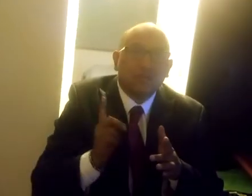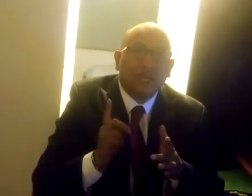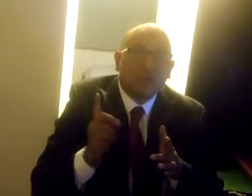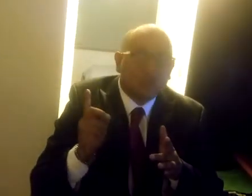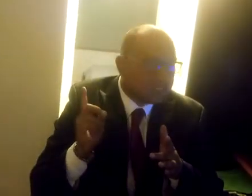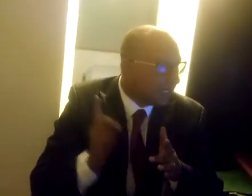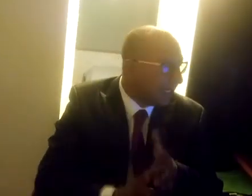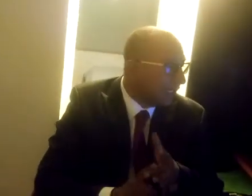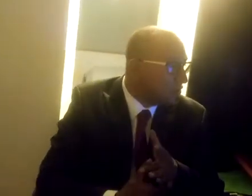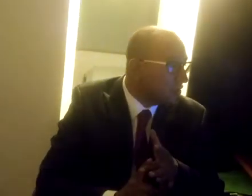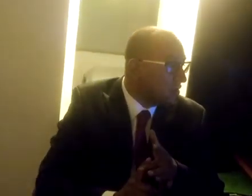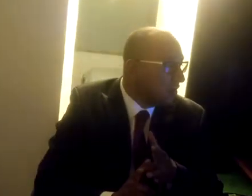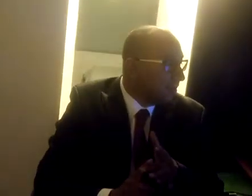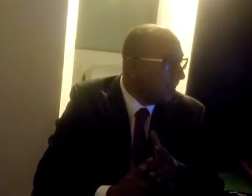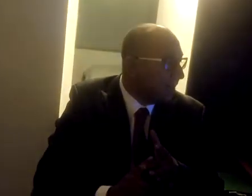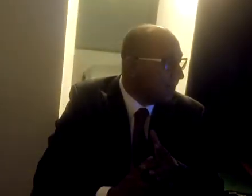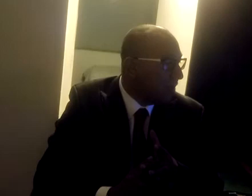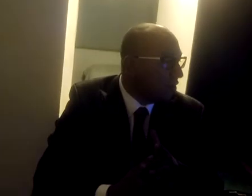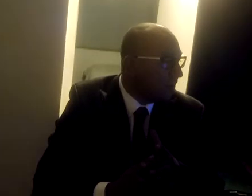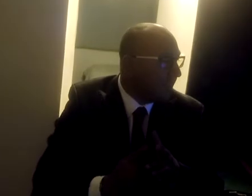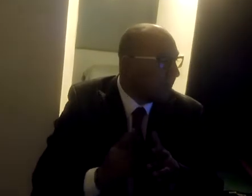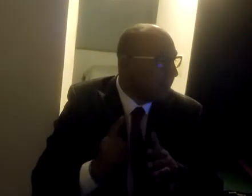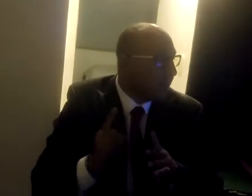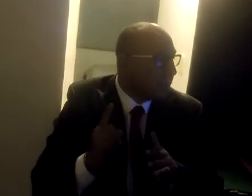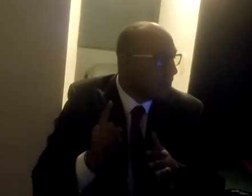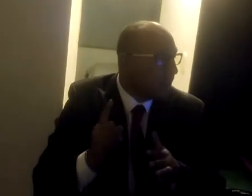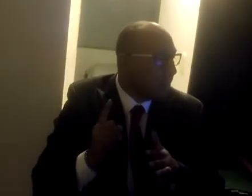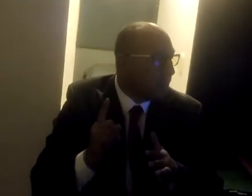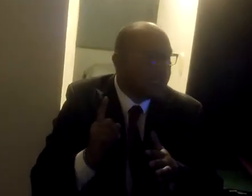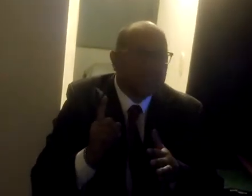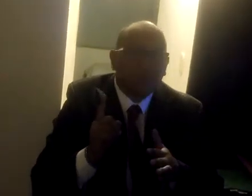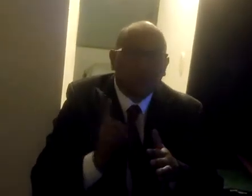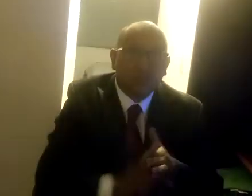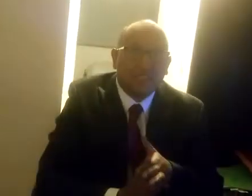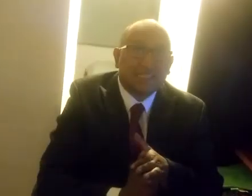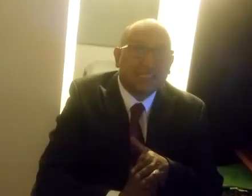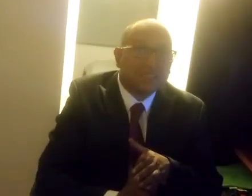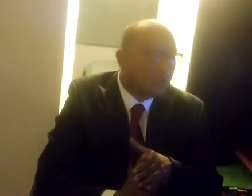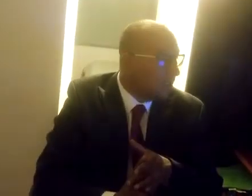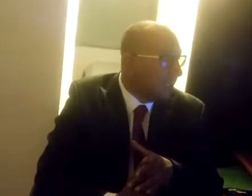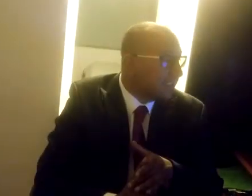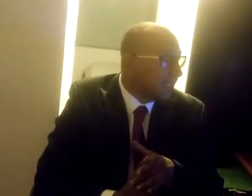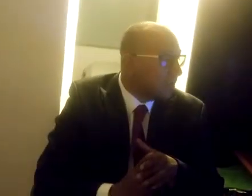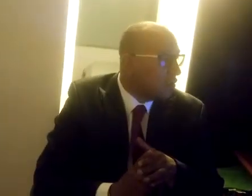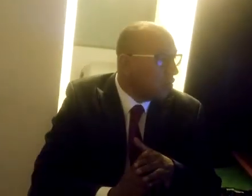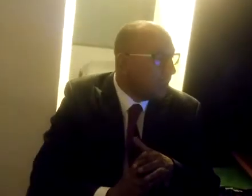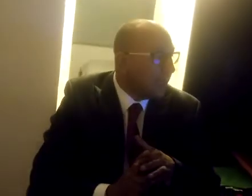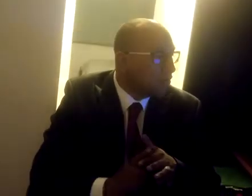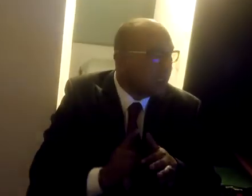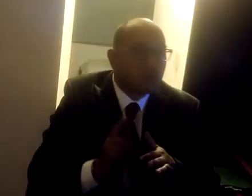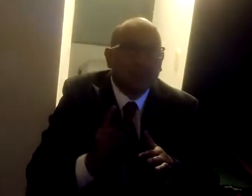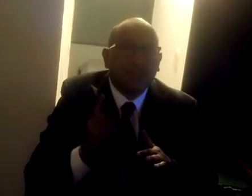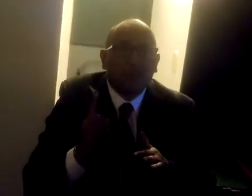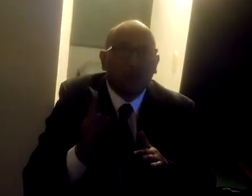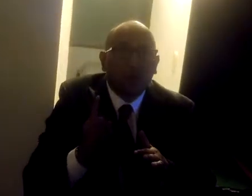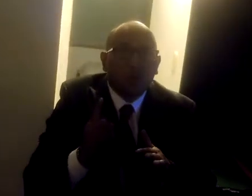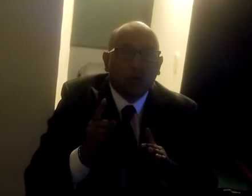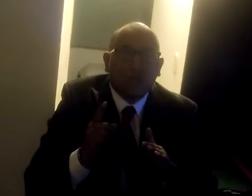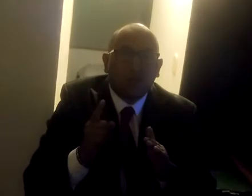sucede con los extranjeros en medio de la implementación de políticas proteccionistas, estando lejos del concepto con el